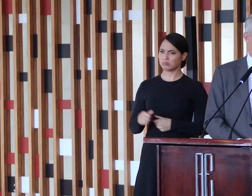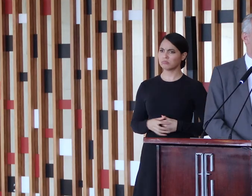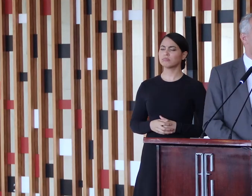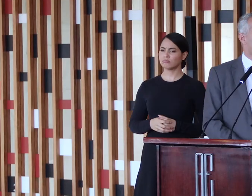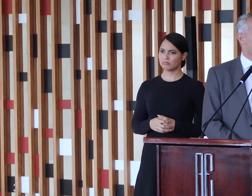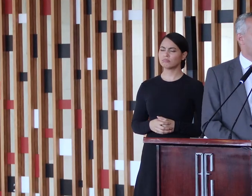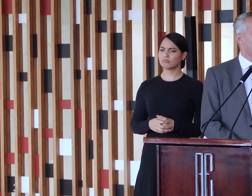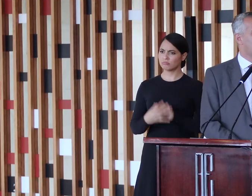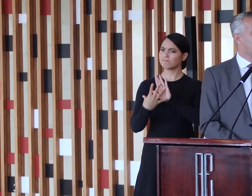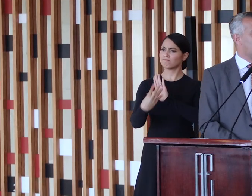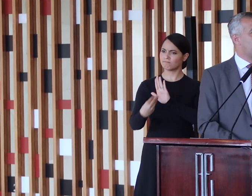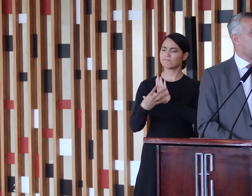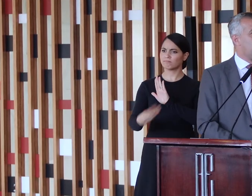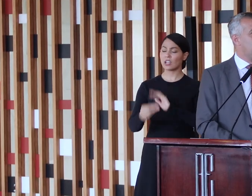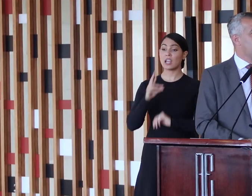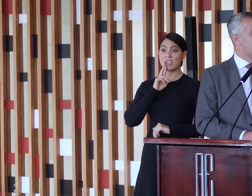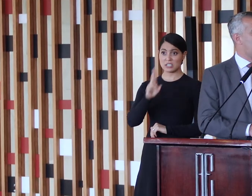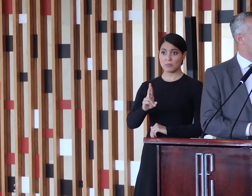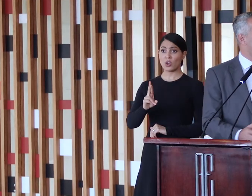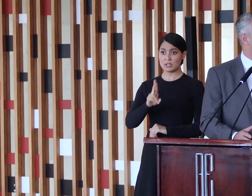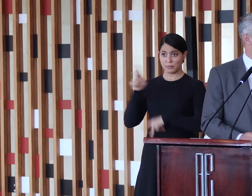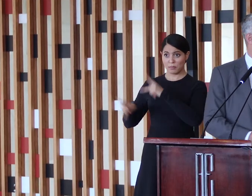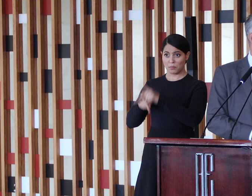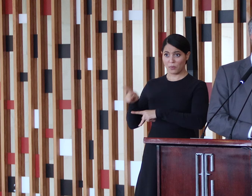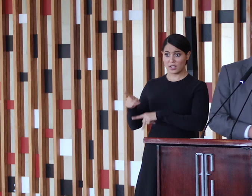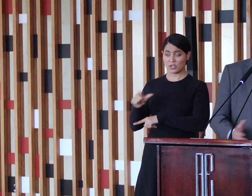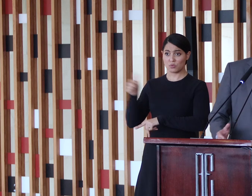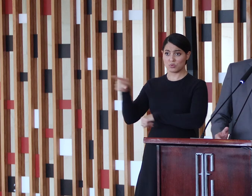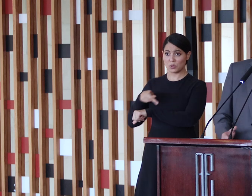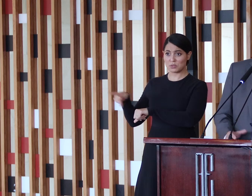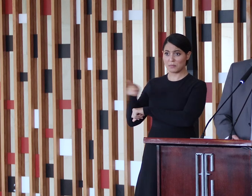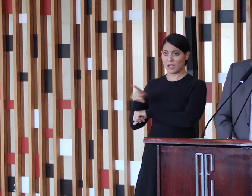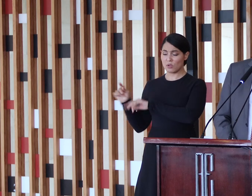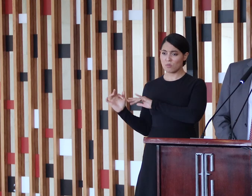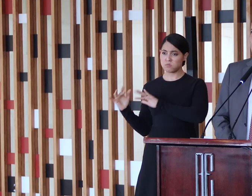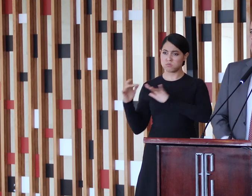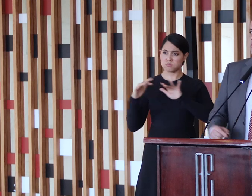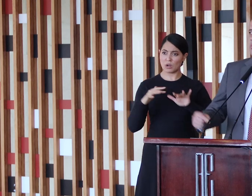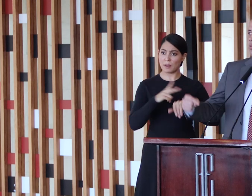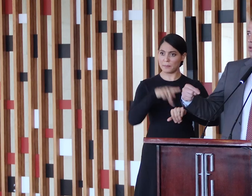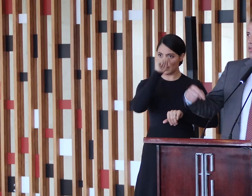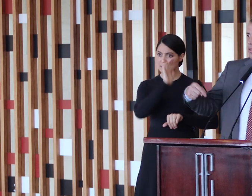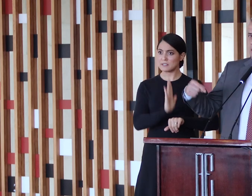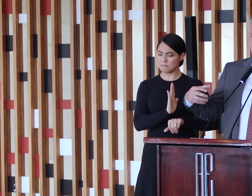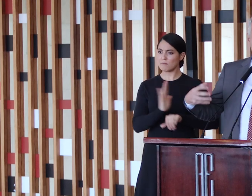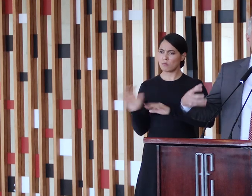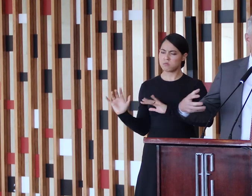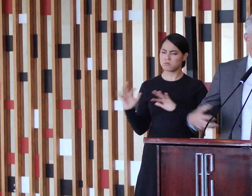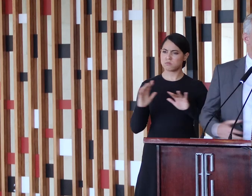esses nossos imigrantes que um dia vieram para cá tirar pedra, fazer agricultura, fazer indústria, ou seja, nós temos no